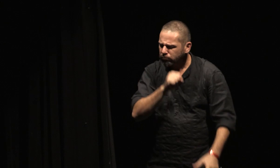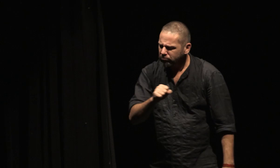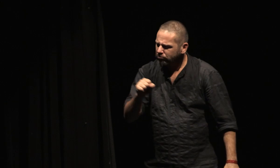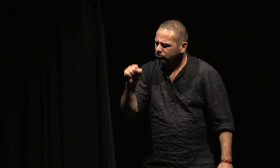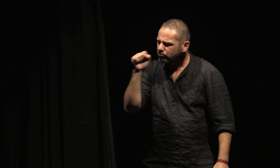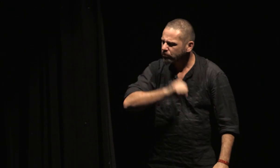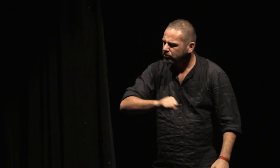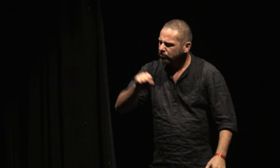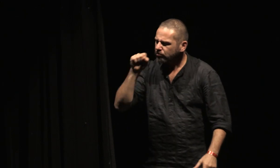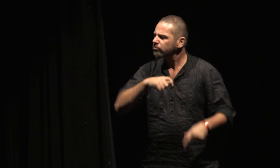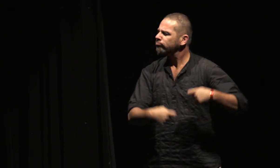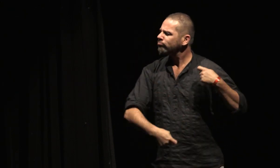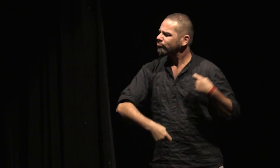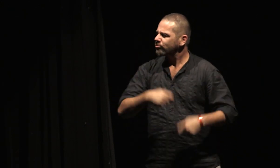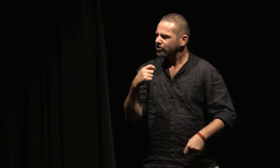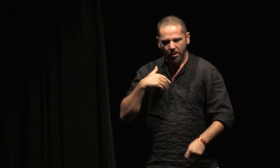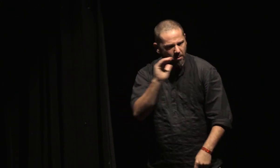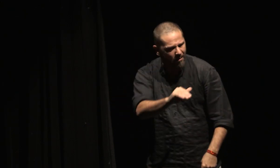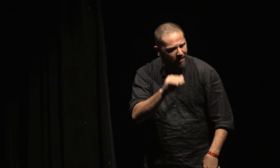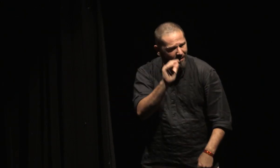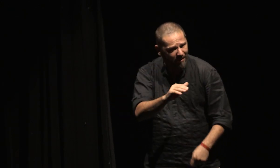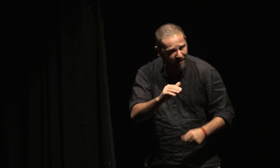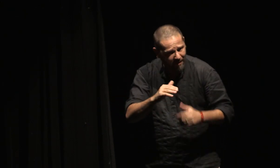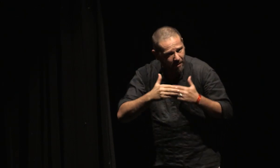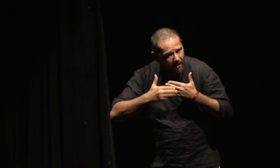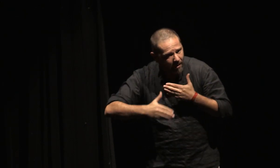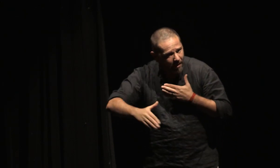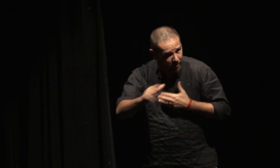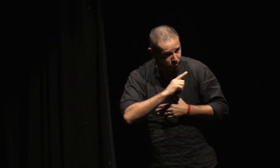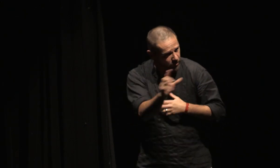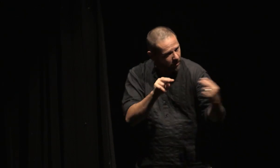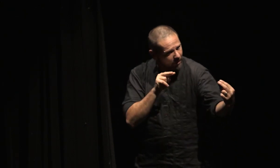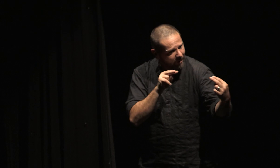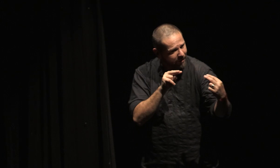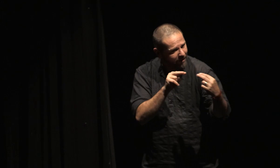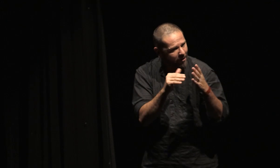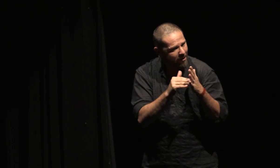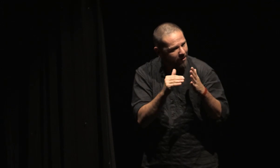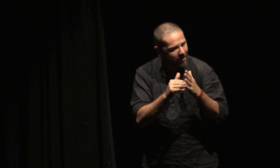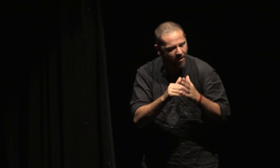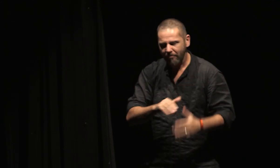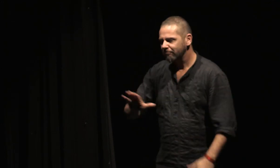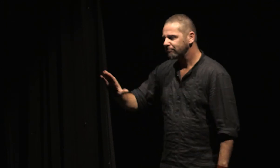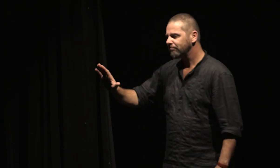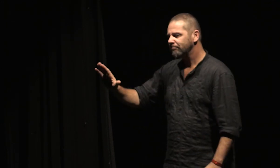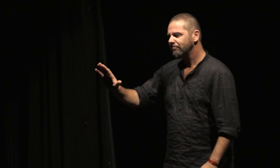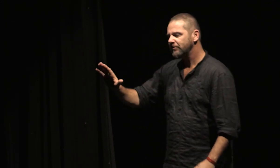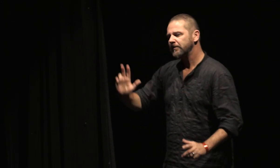nous reverrons-nous ? Il me répondit, dans une ville lointaine. Au